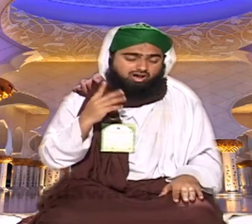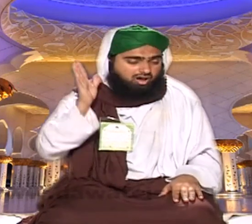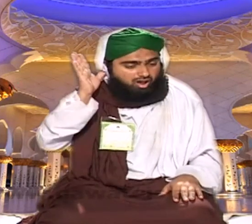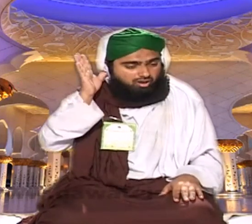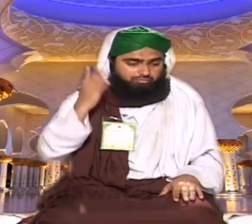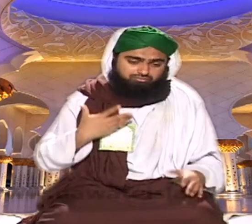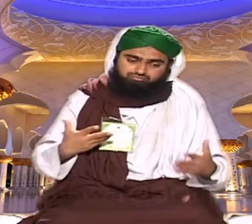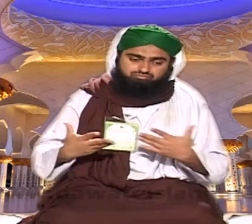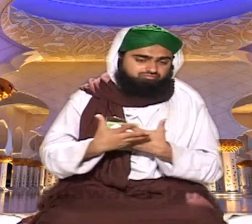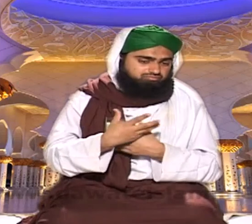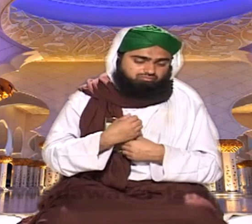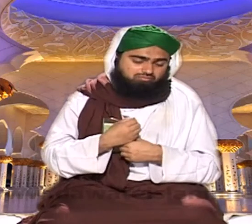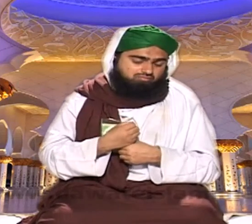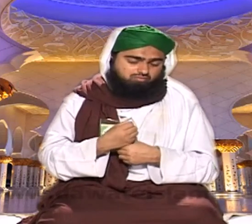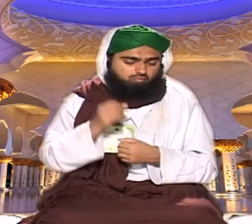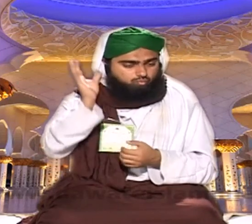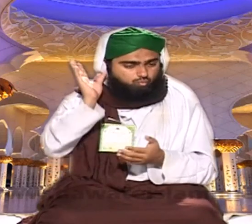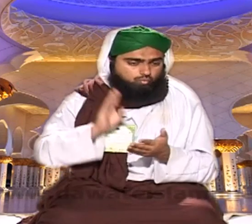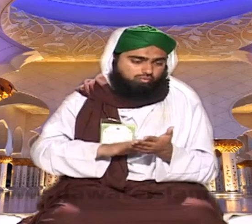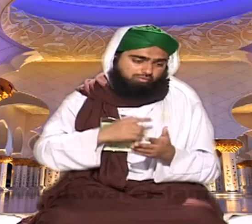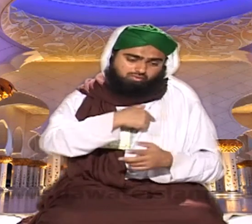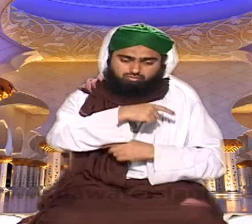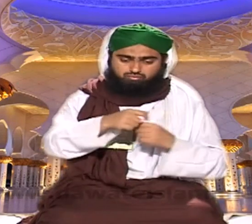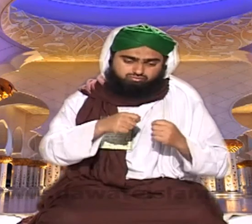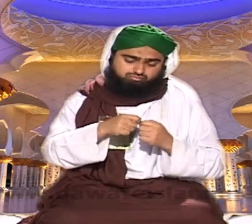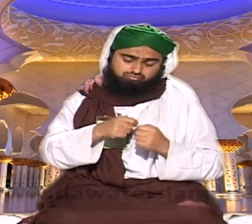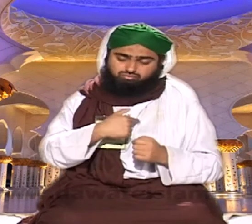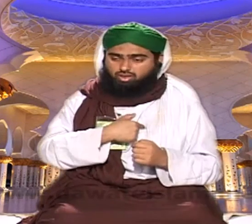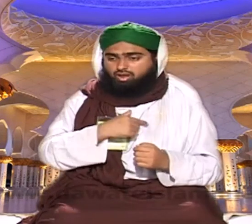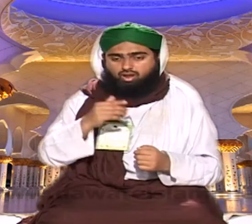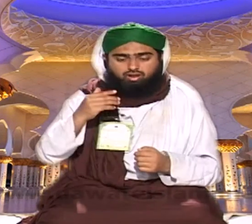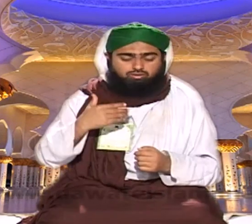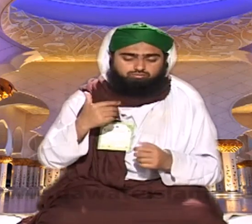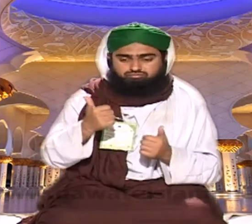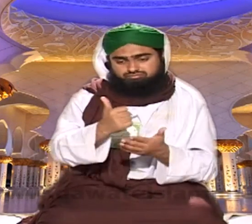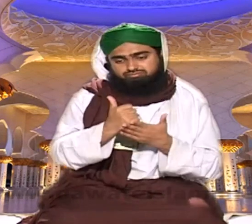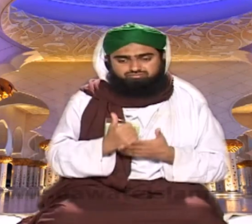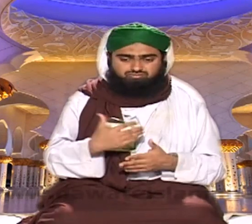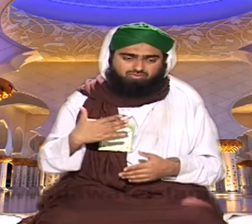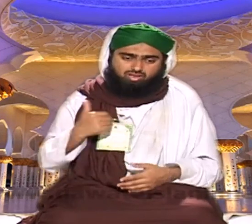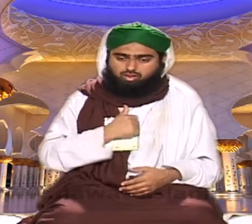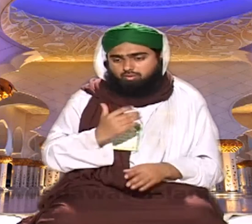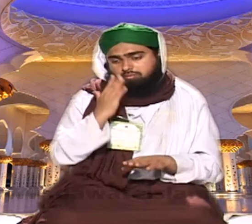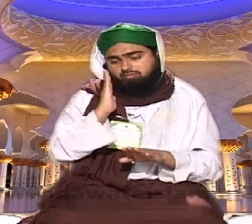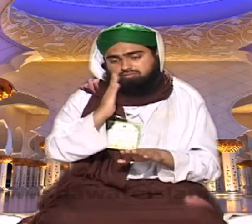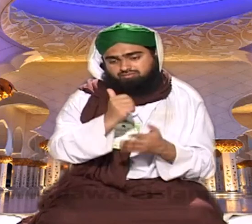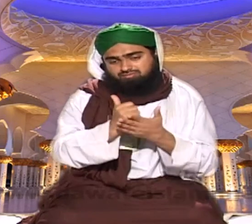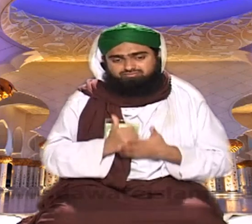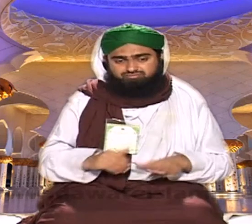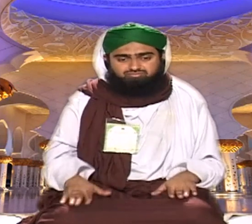اللہ اللہ ایمان پر موت کو دے دے نماز قضاء نہ قضاء کرنا اتنا سخت کبیرہ ہے تو بالکل سرے